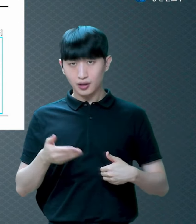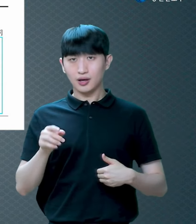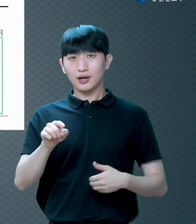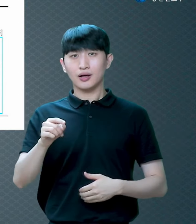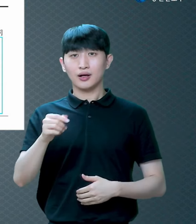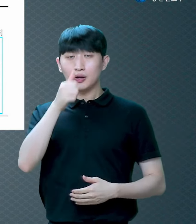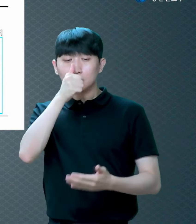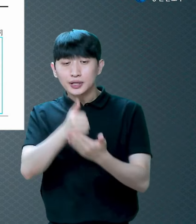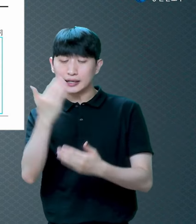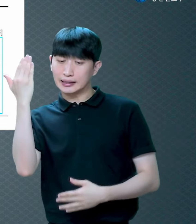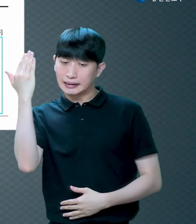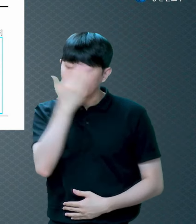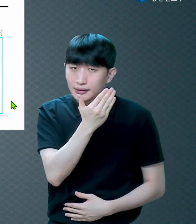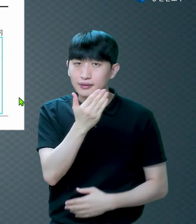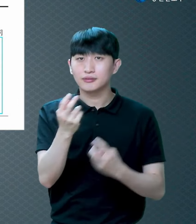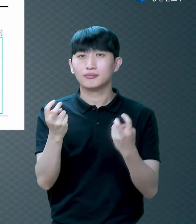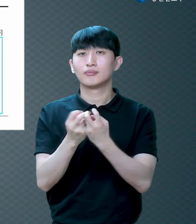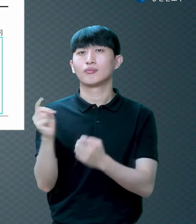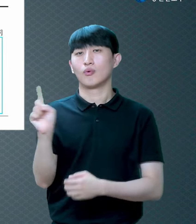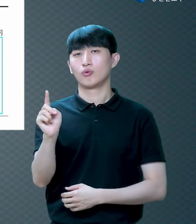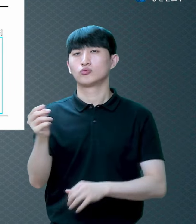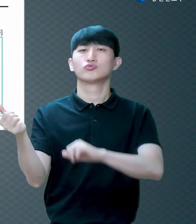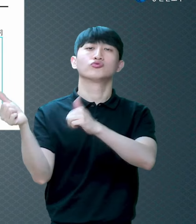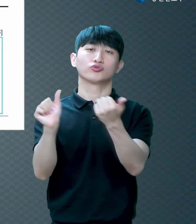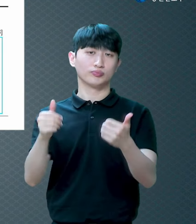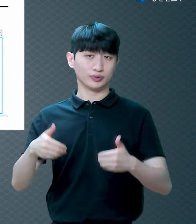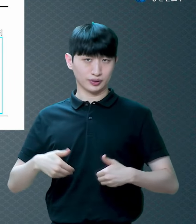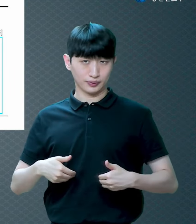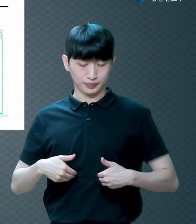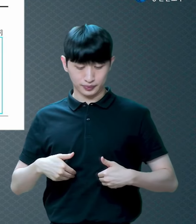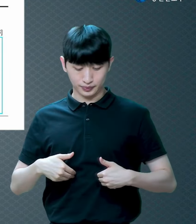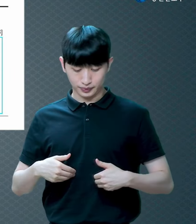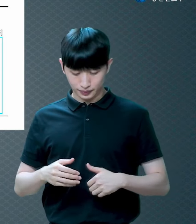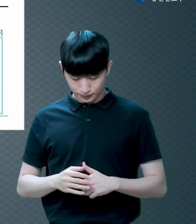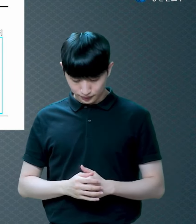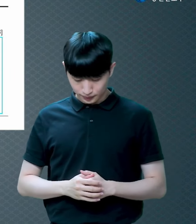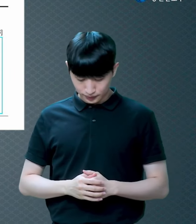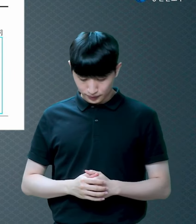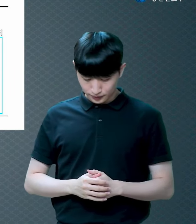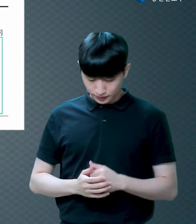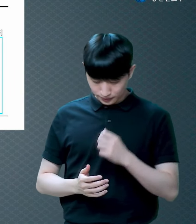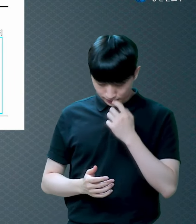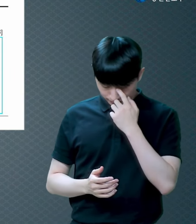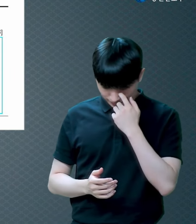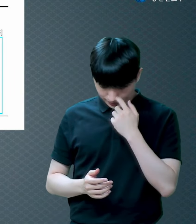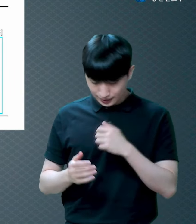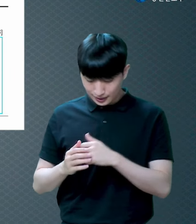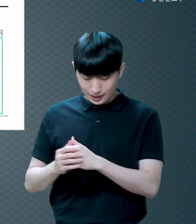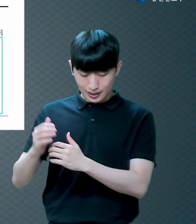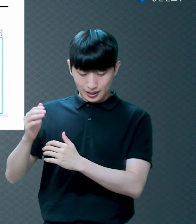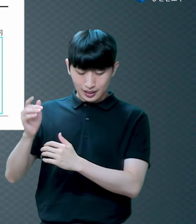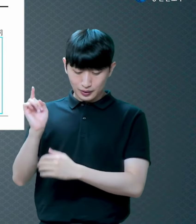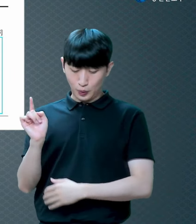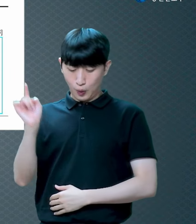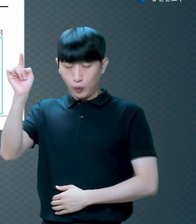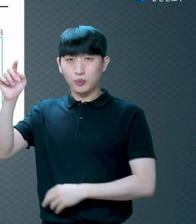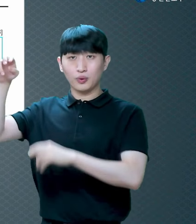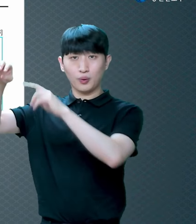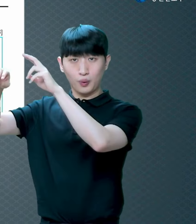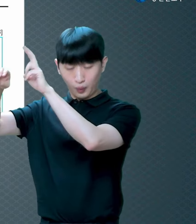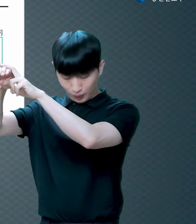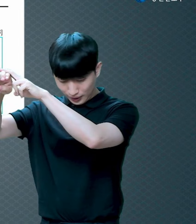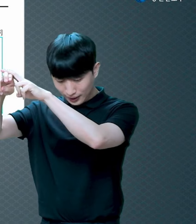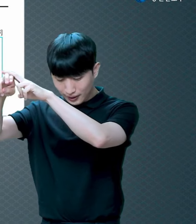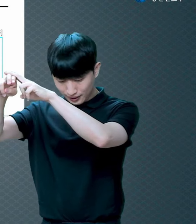죽으셨던 분이 하나님 앞에 앉으려면 다시 살아나 되잖아요 예수님의